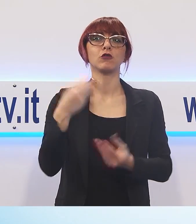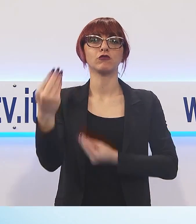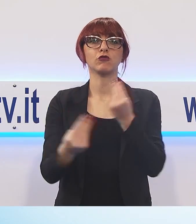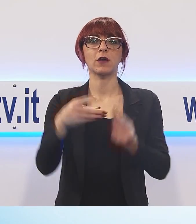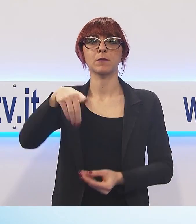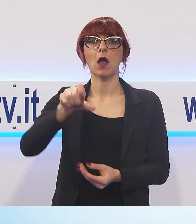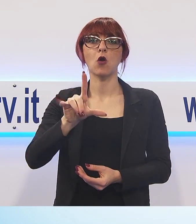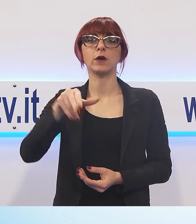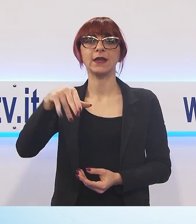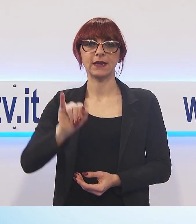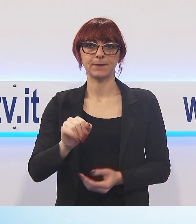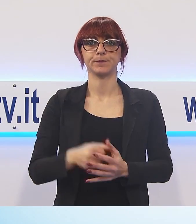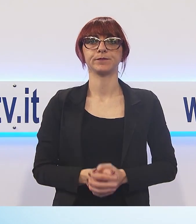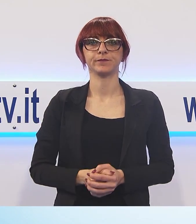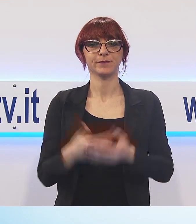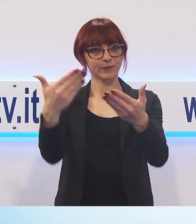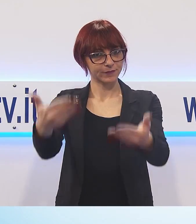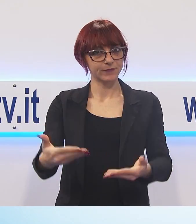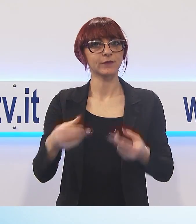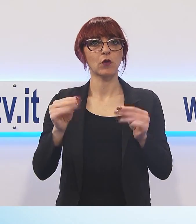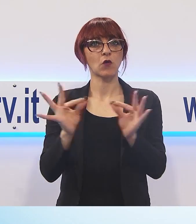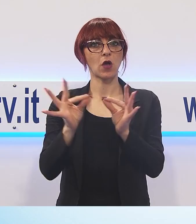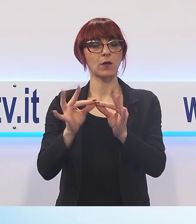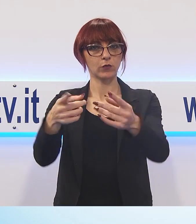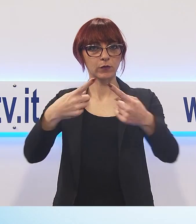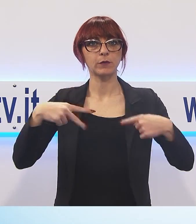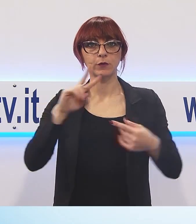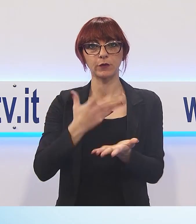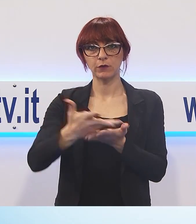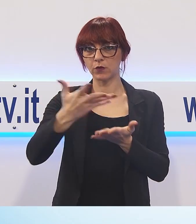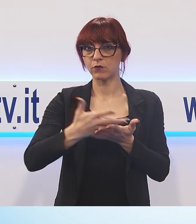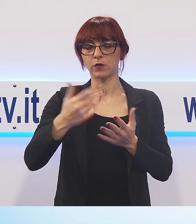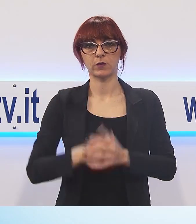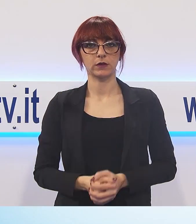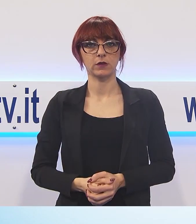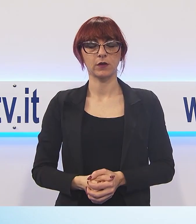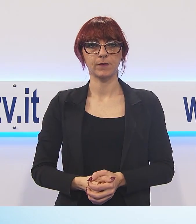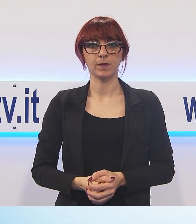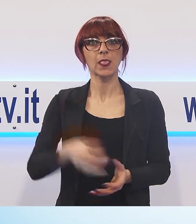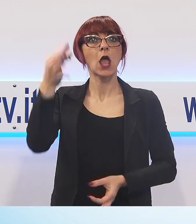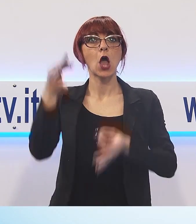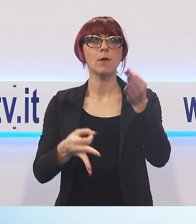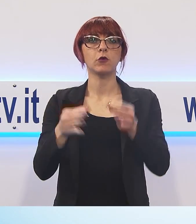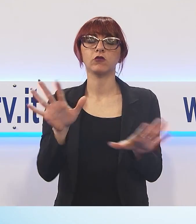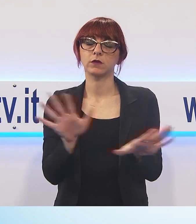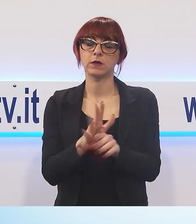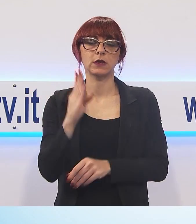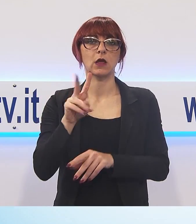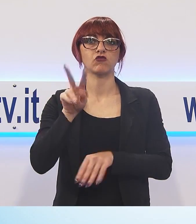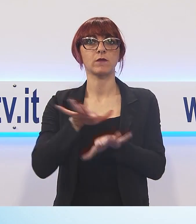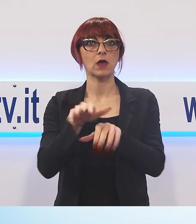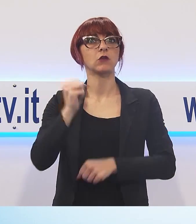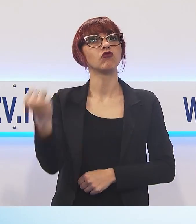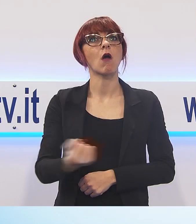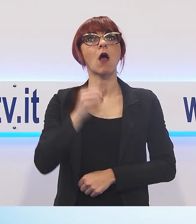Ben trovati, nuova edizione del TG Noi, in primo piano il processo per la strage di Viareggio del 2009 è